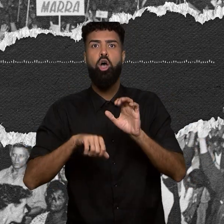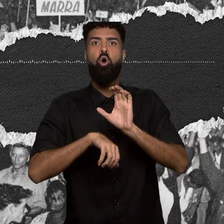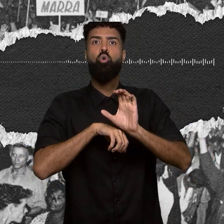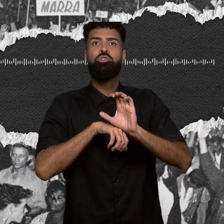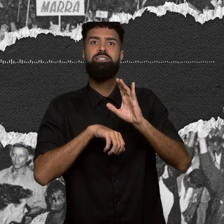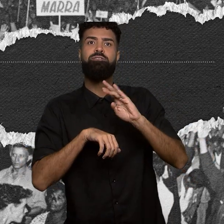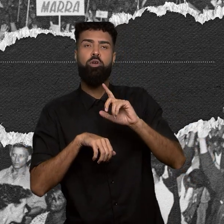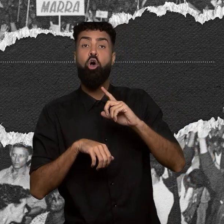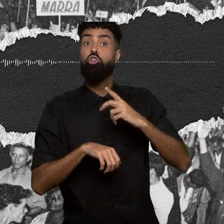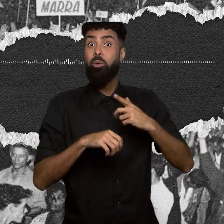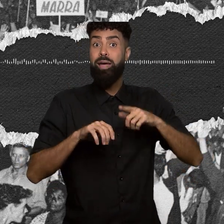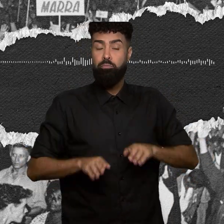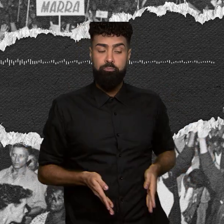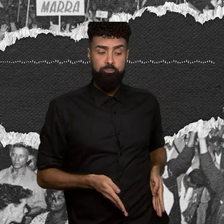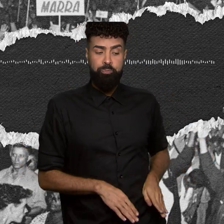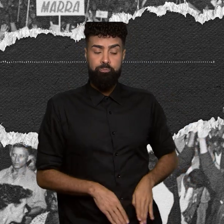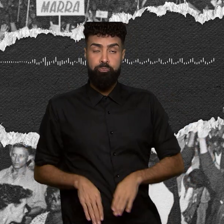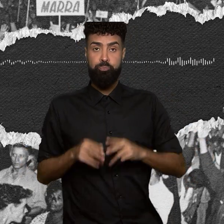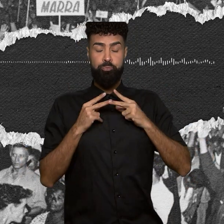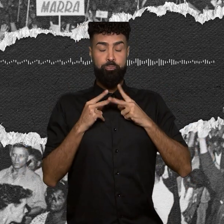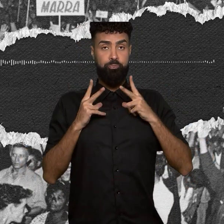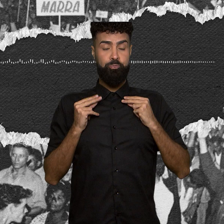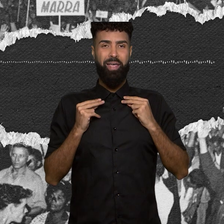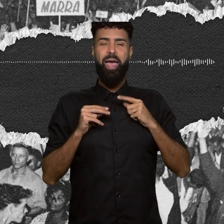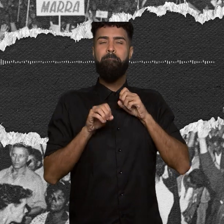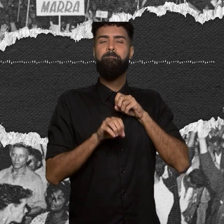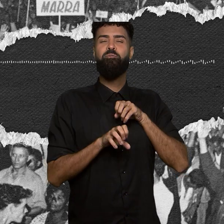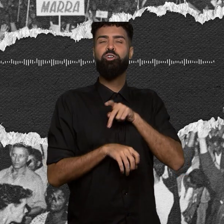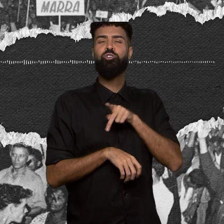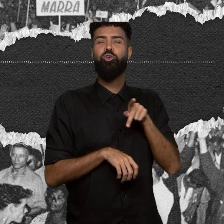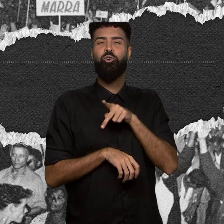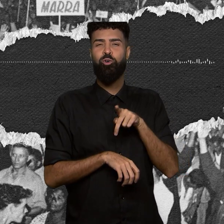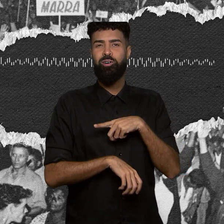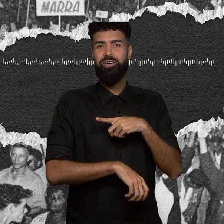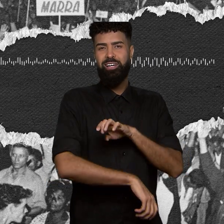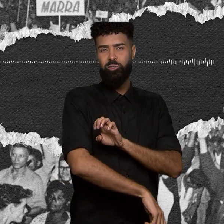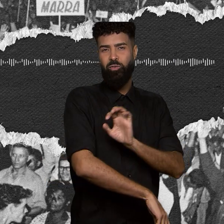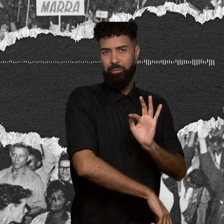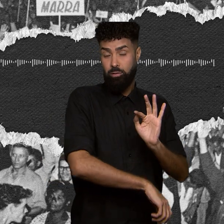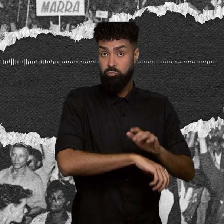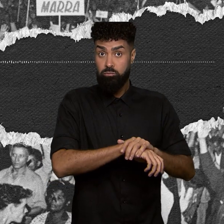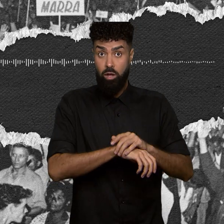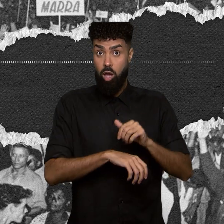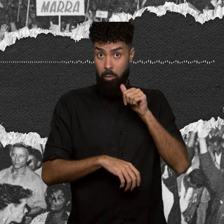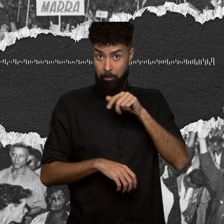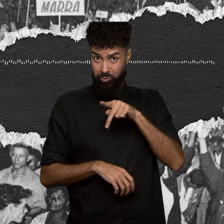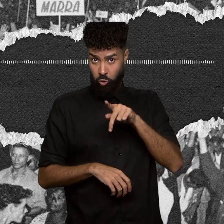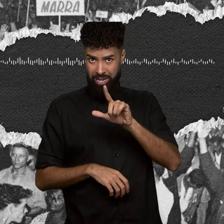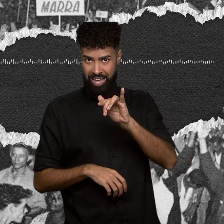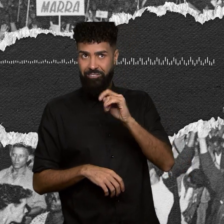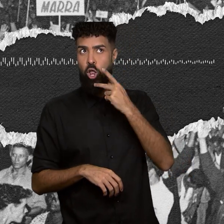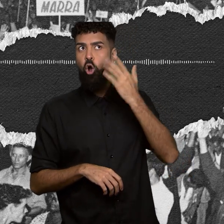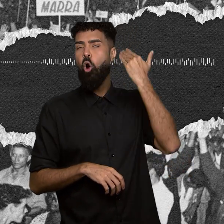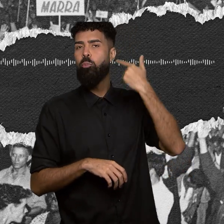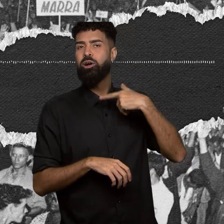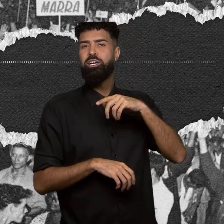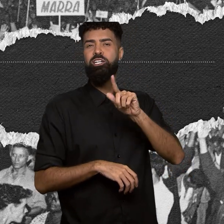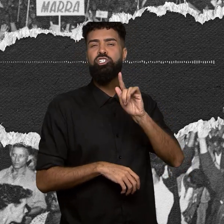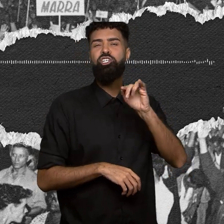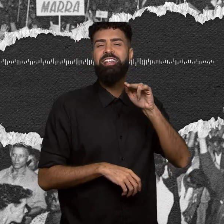do ensino fundamental. A professora Lia conta como ela conseguiu fazer o ginásio, o nome que era dado aos que hoje são os anos finais,